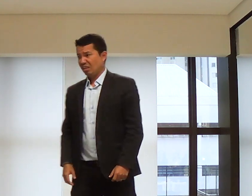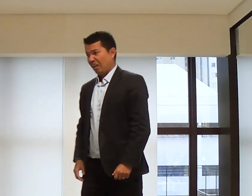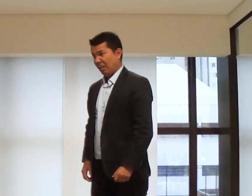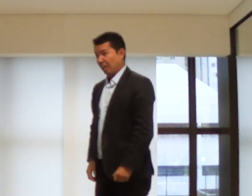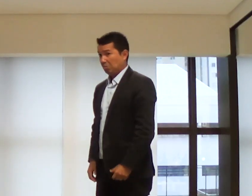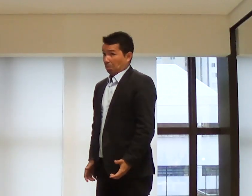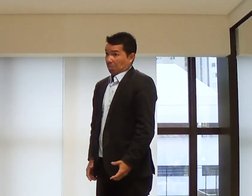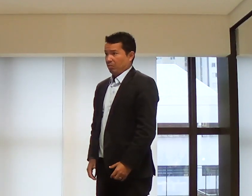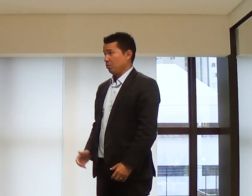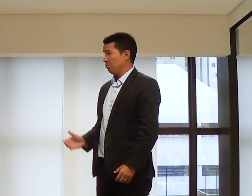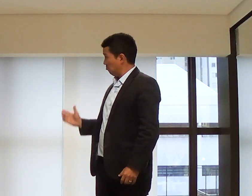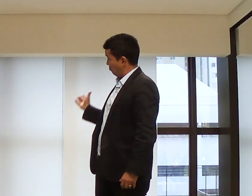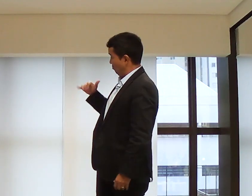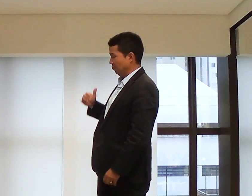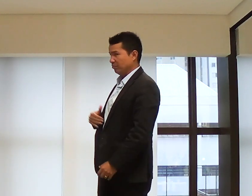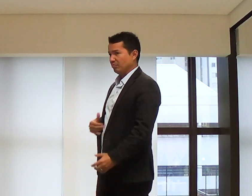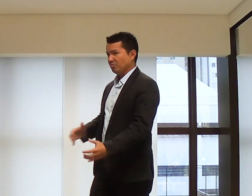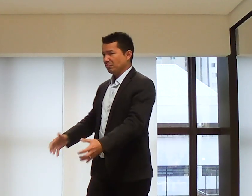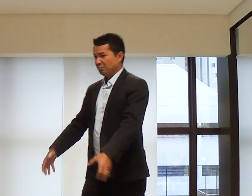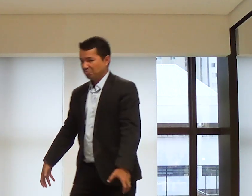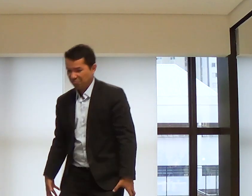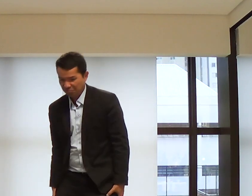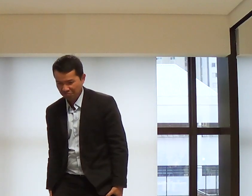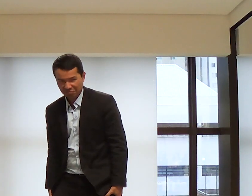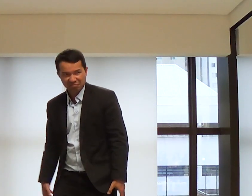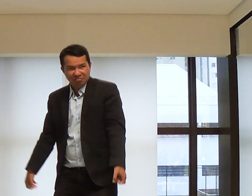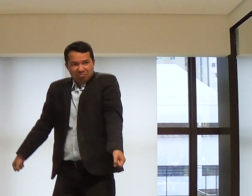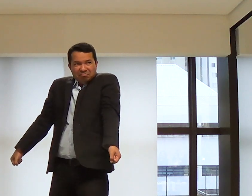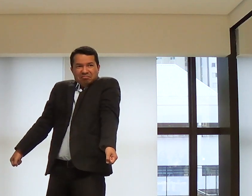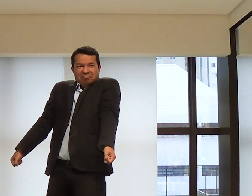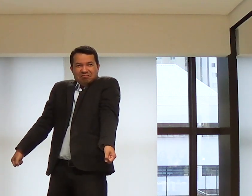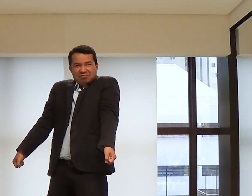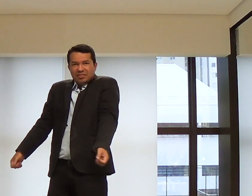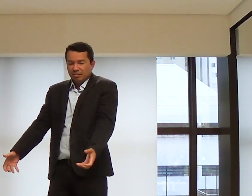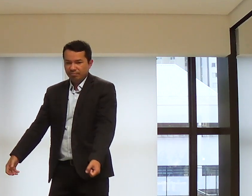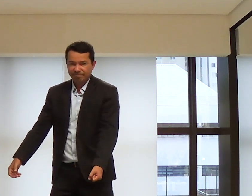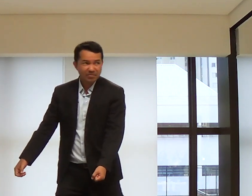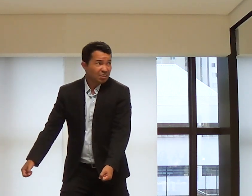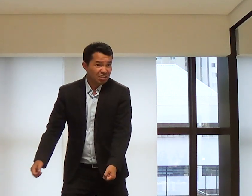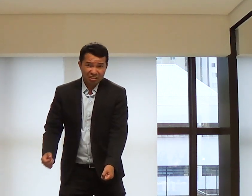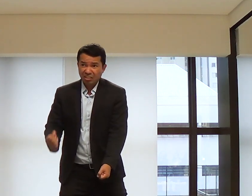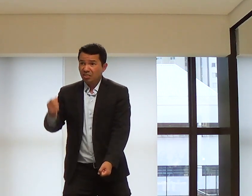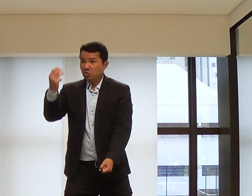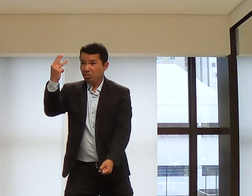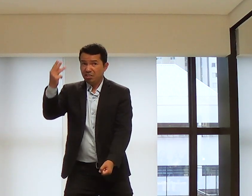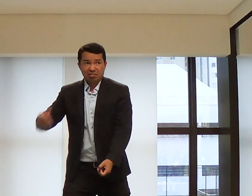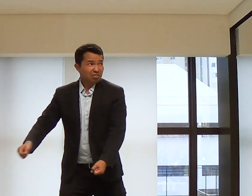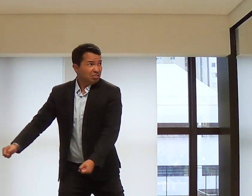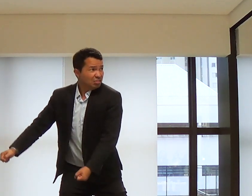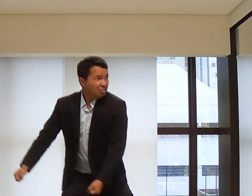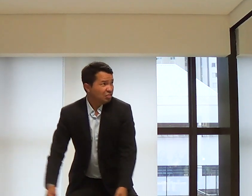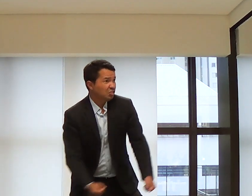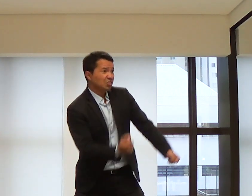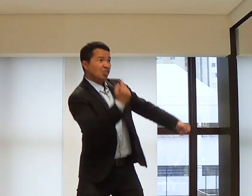sejam salvos e consigam resolver esse problema. E eles pegam aquele homem